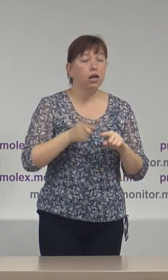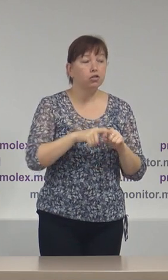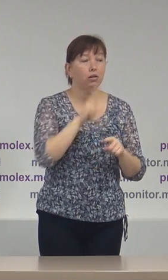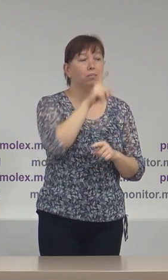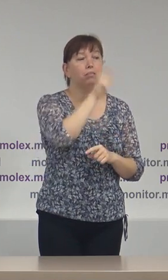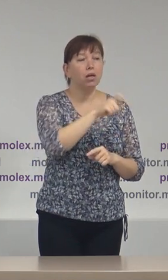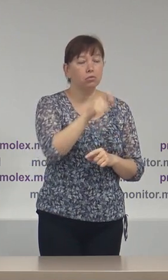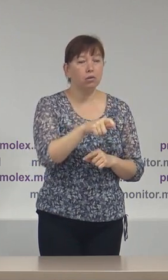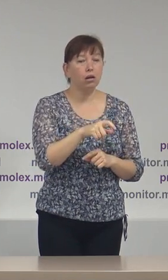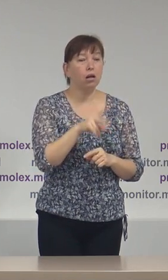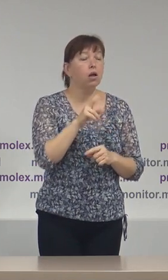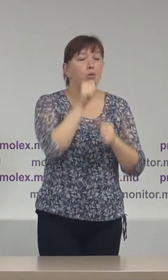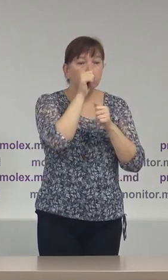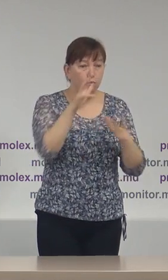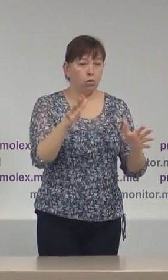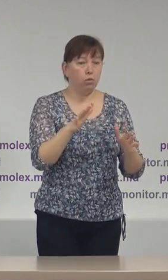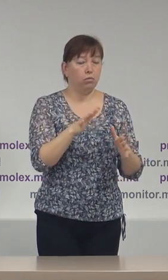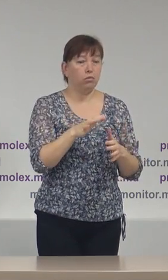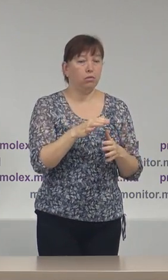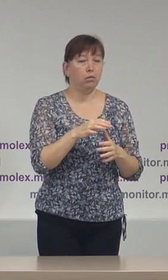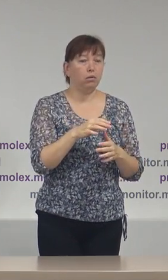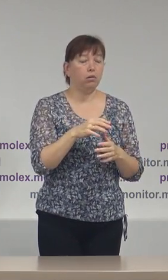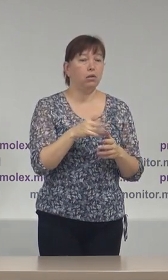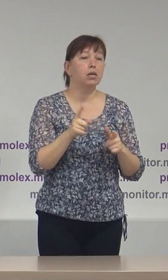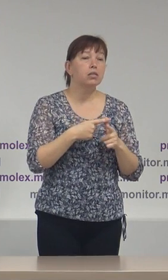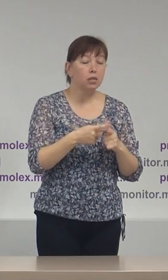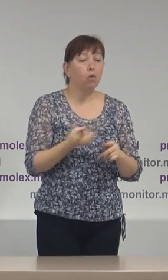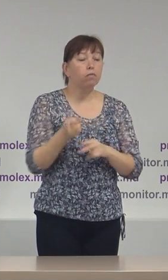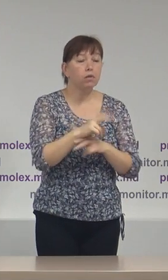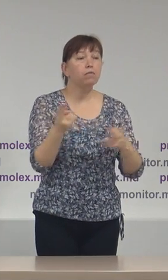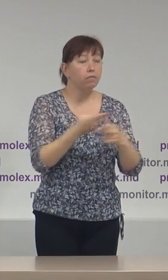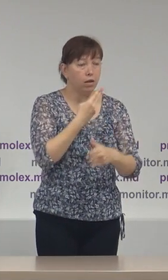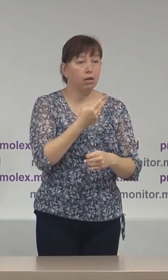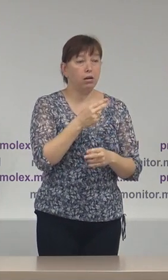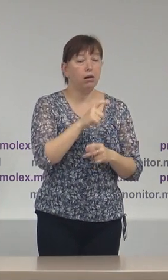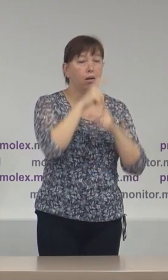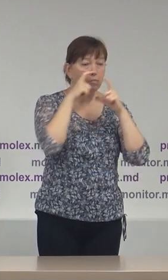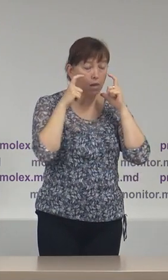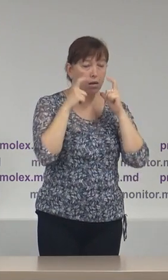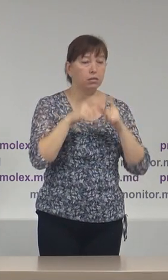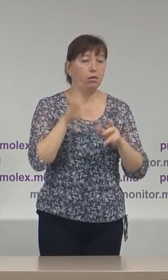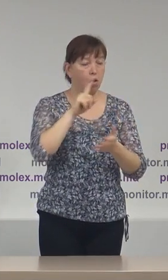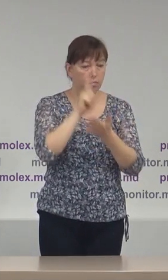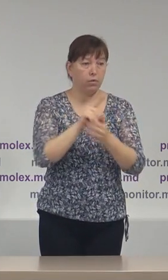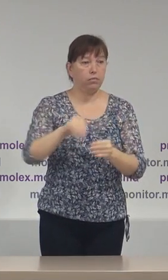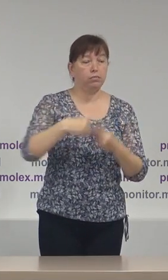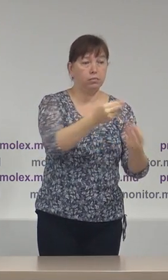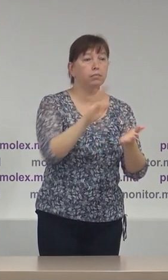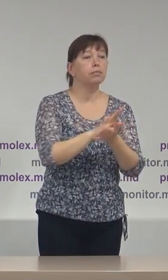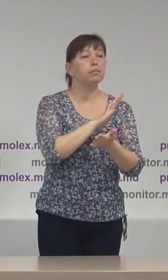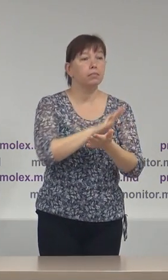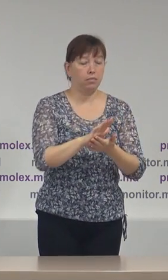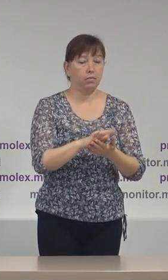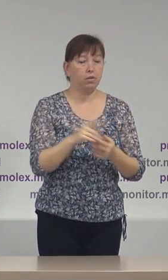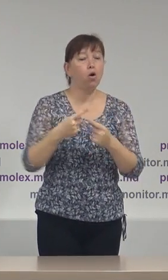persoane care nu sunt în posibilitate sau care se vor prezenta fără mască, le va fi pusă la dispoziție gratuit de către